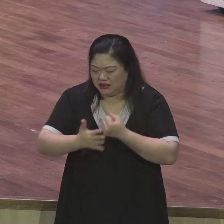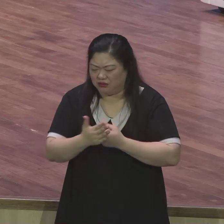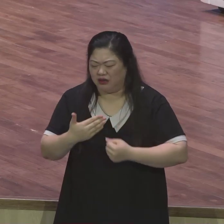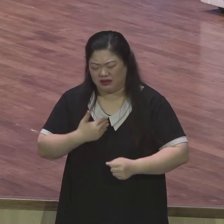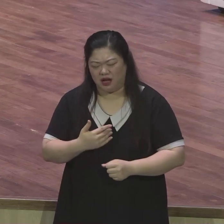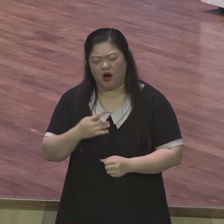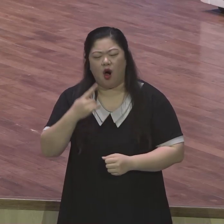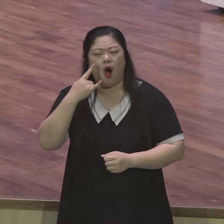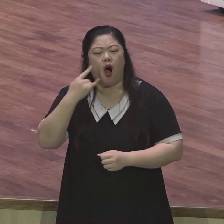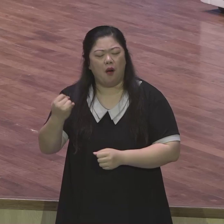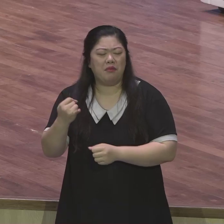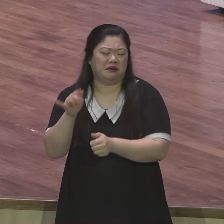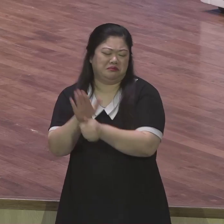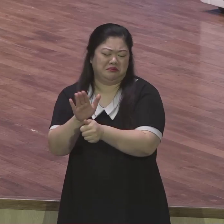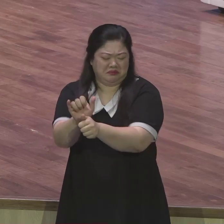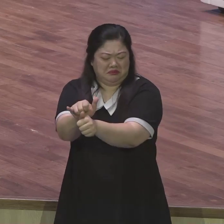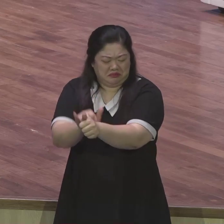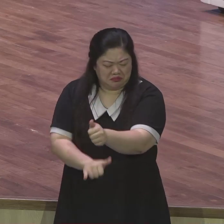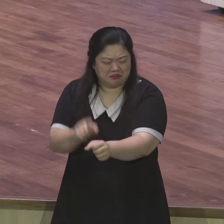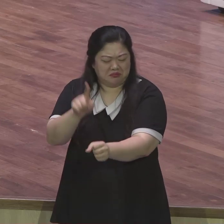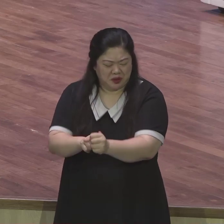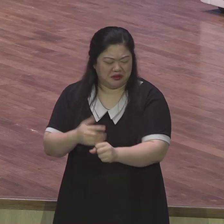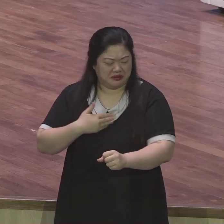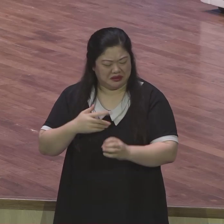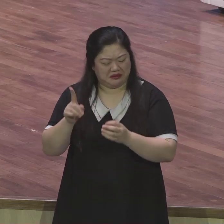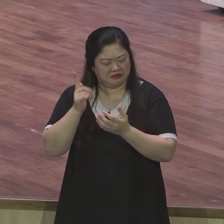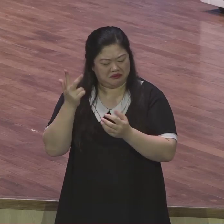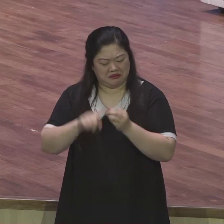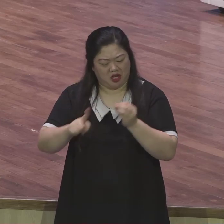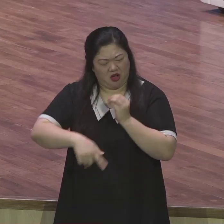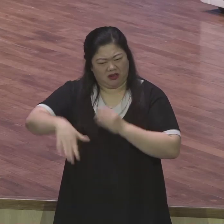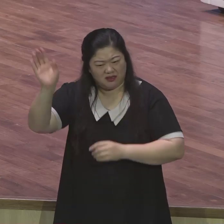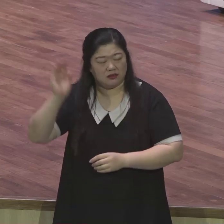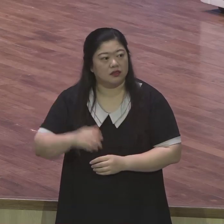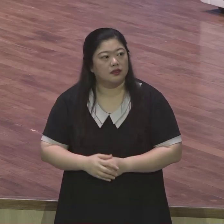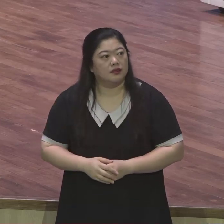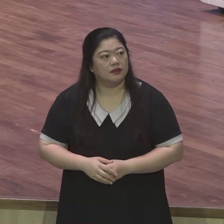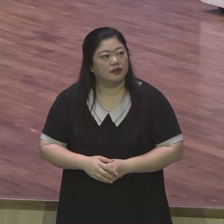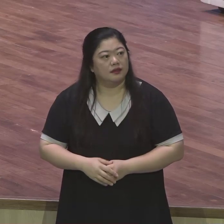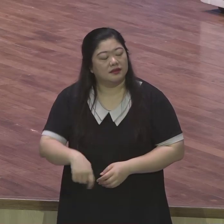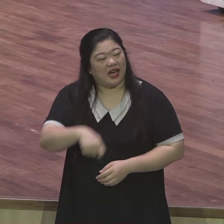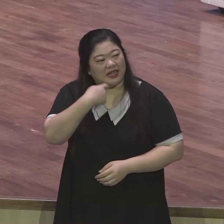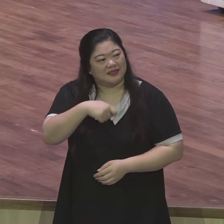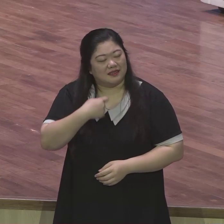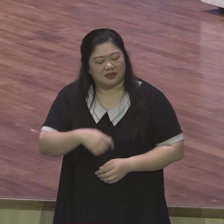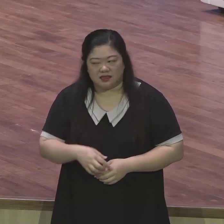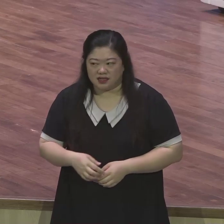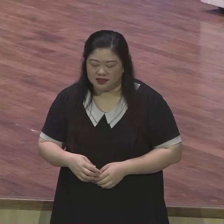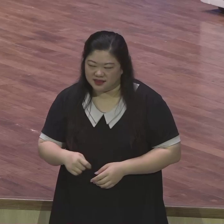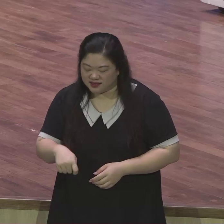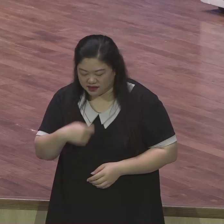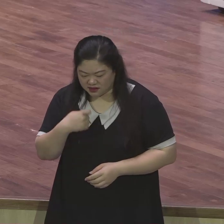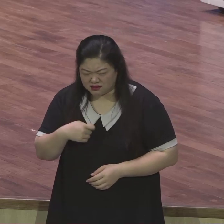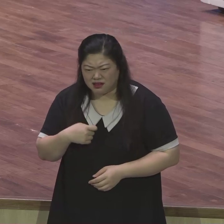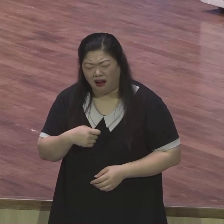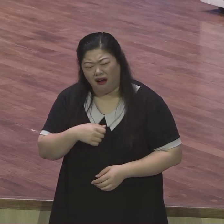근데 왠지 눈치가 그게 진짜 이유가 아닌 것 같아요 밥 먹다가 밥이 중요한 게 아니라 심지어 아구찜도 맛도 되게 없어요 그래서